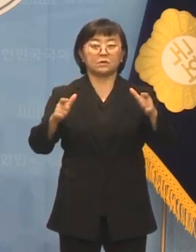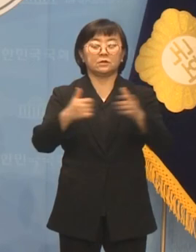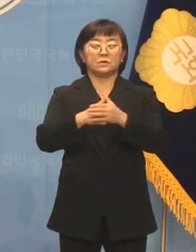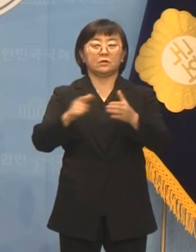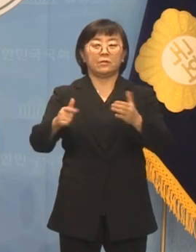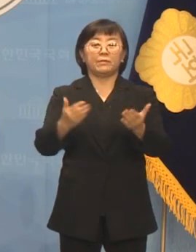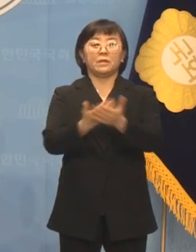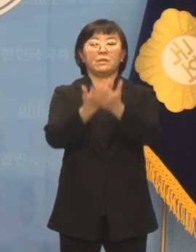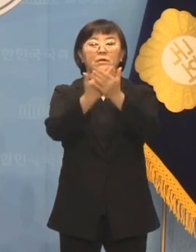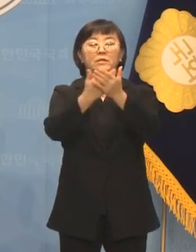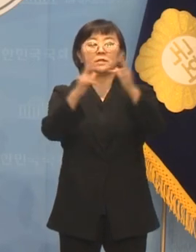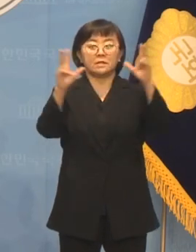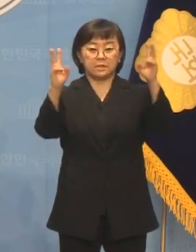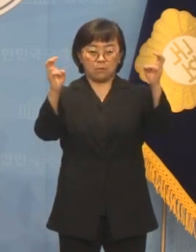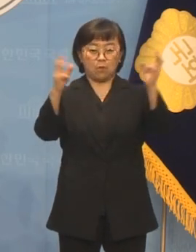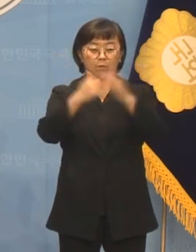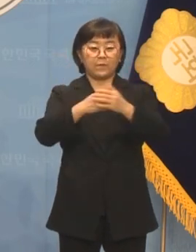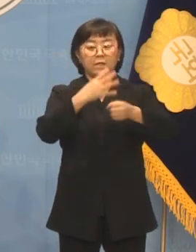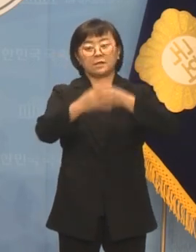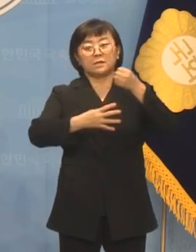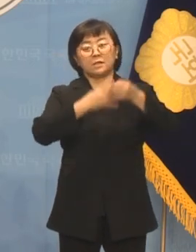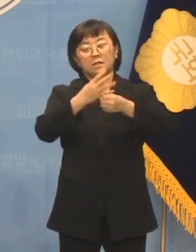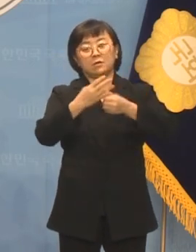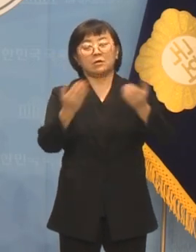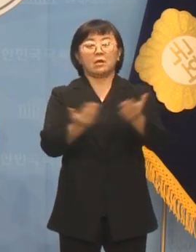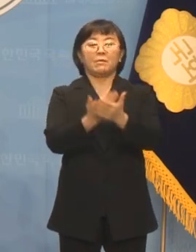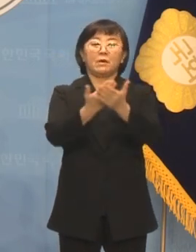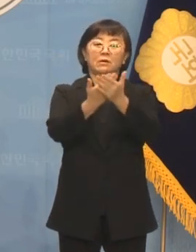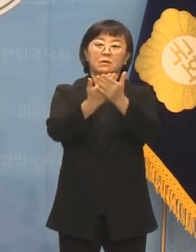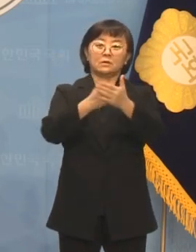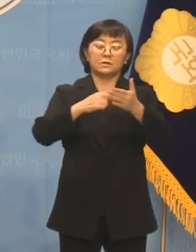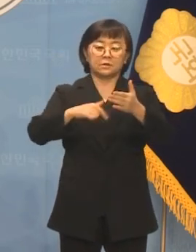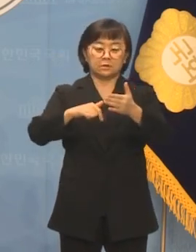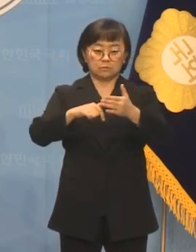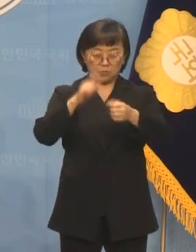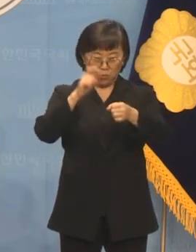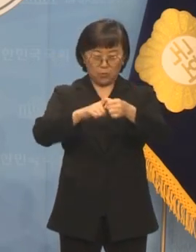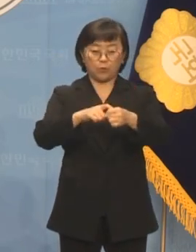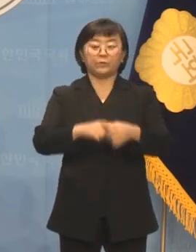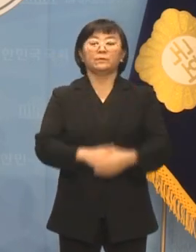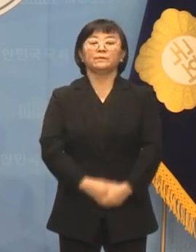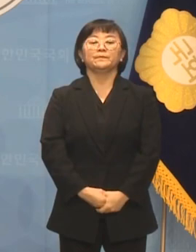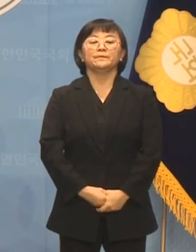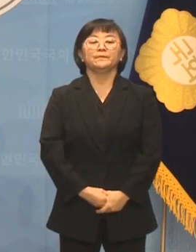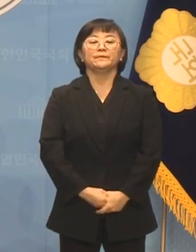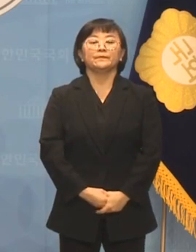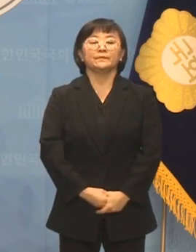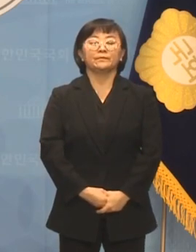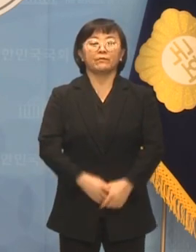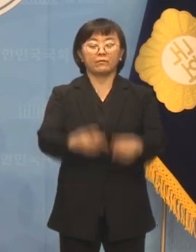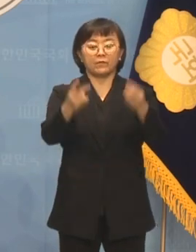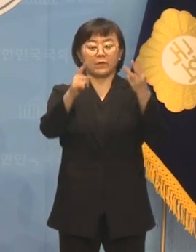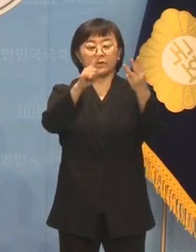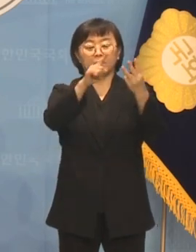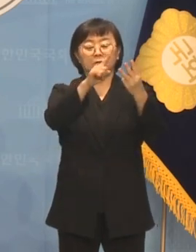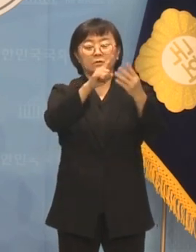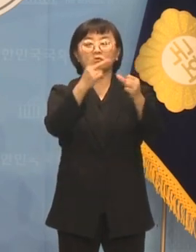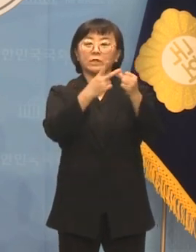테마이자 4개년 개발의 정체성과 목표가 될 것입니다. 둘째,